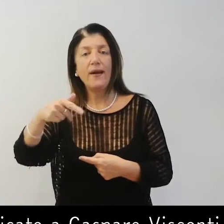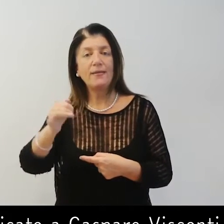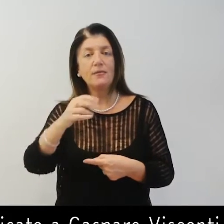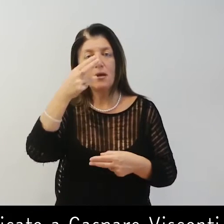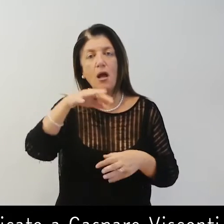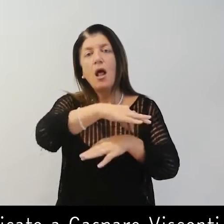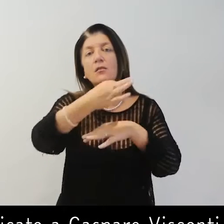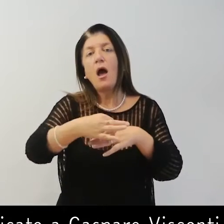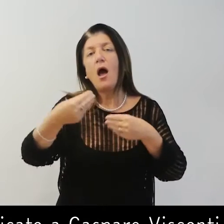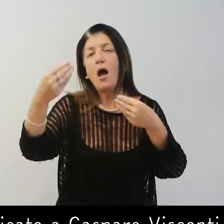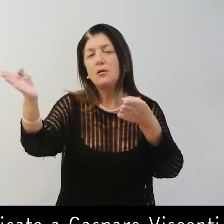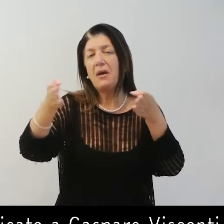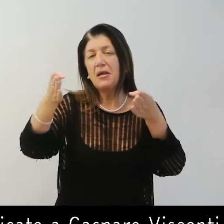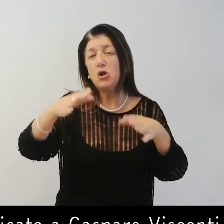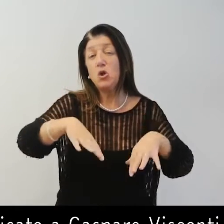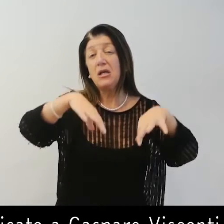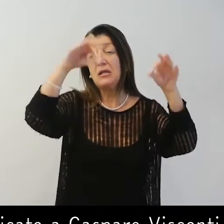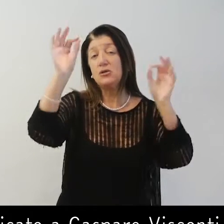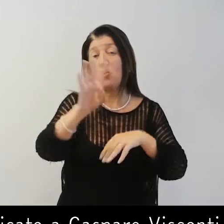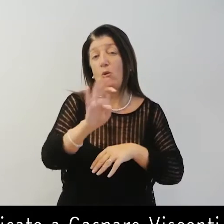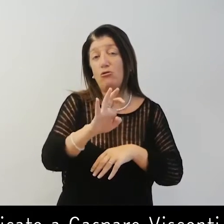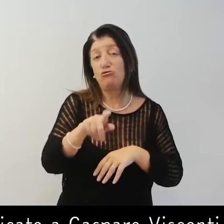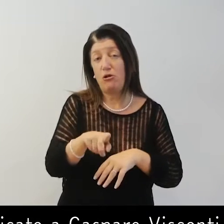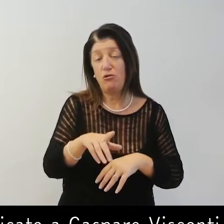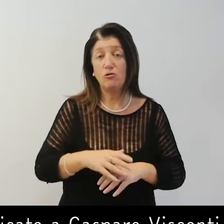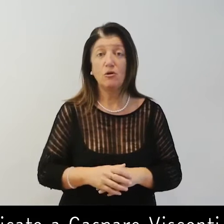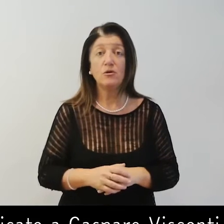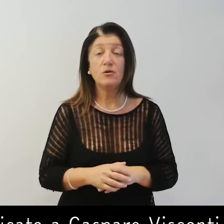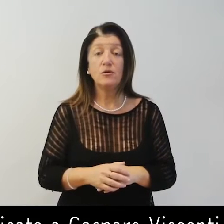Visconti, databile ai primi anni del Quattrocento.